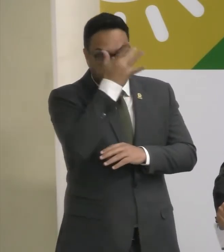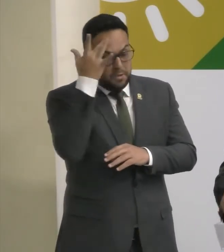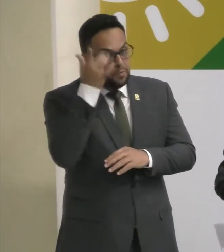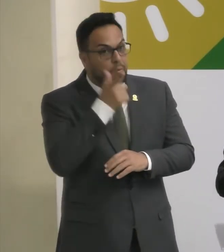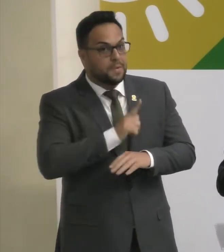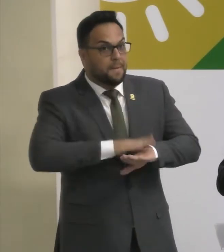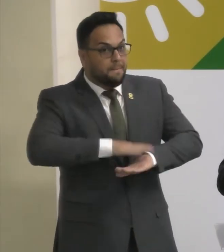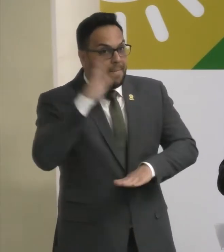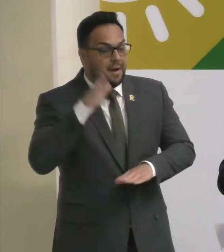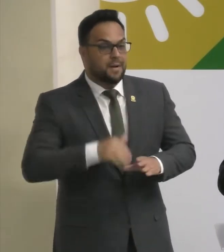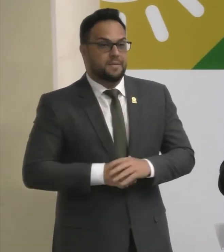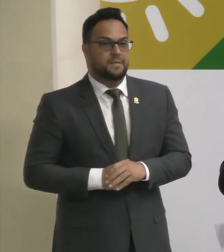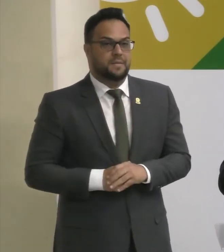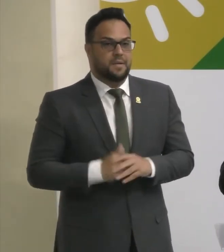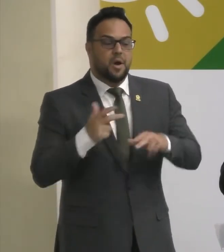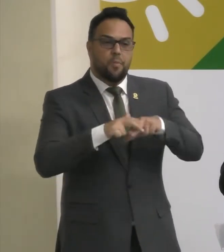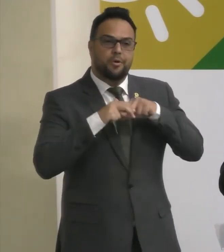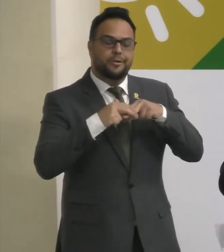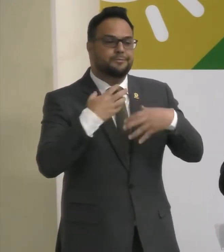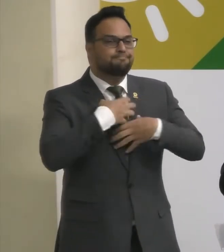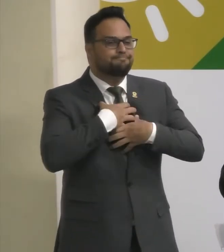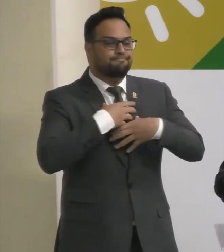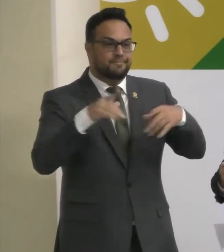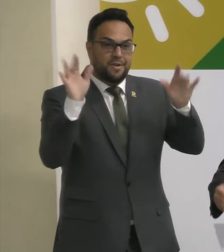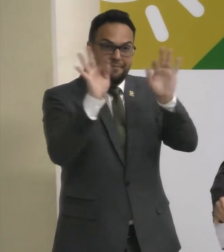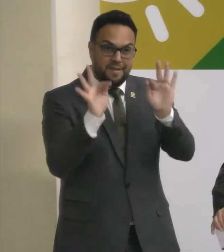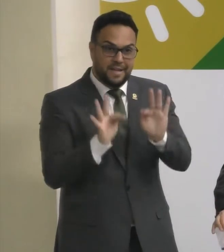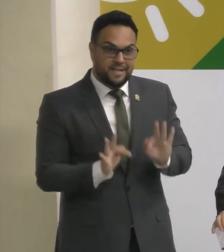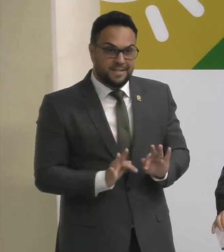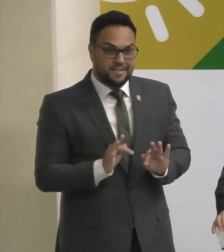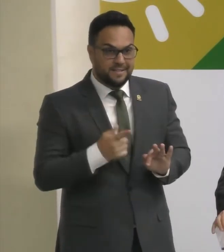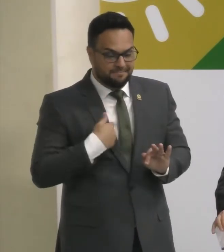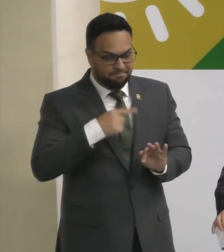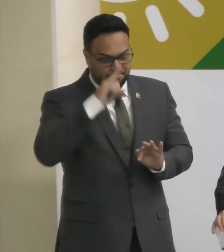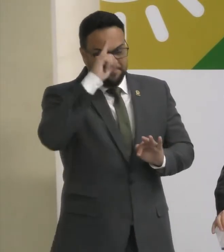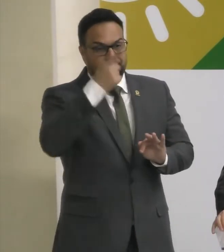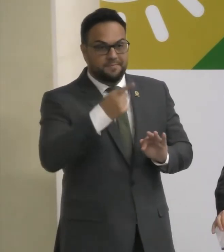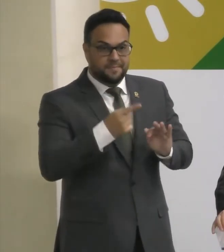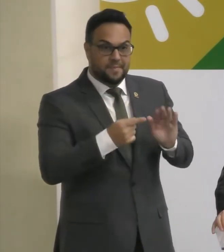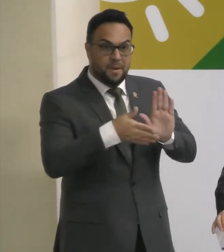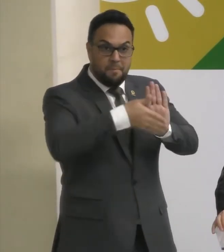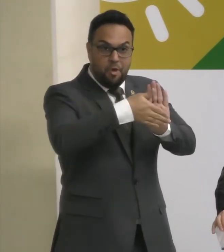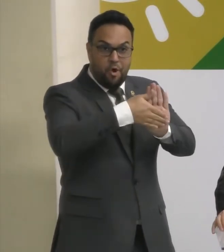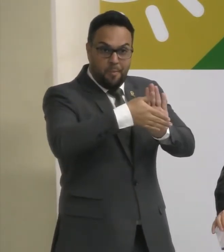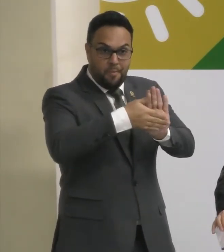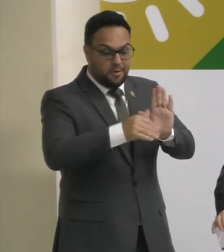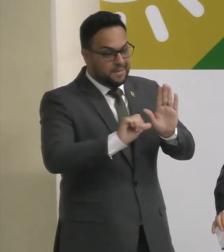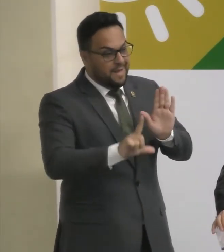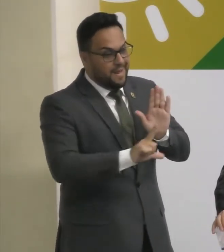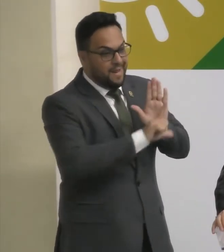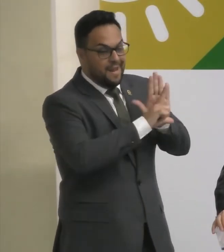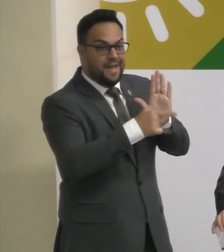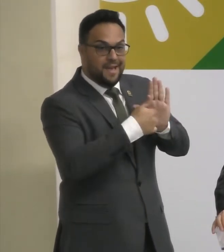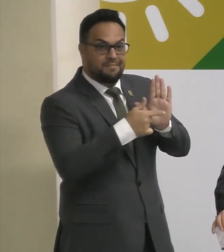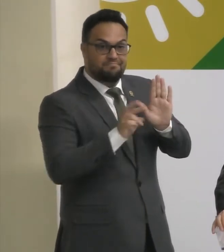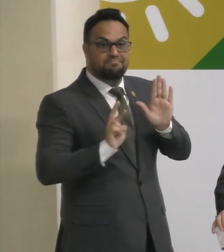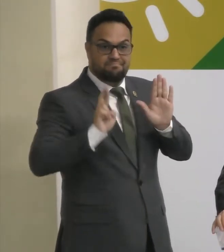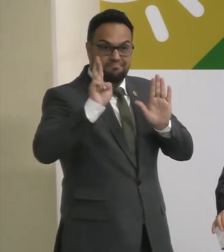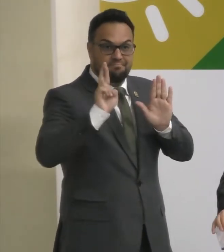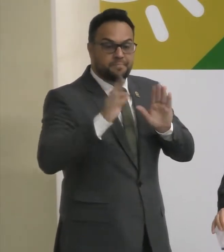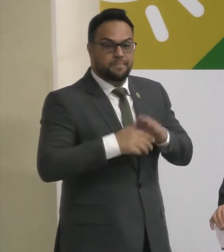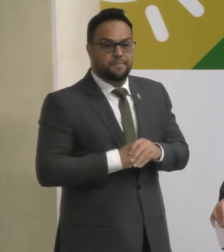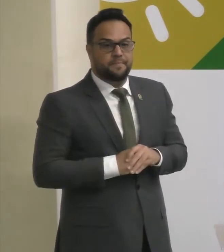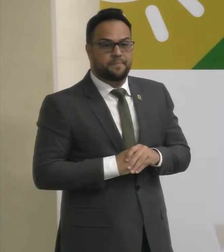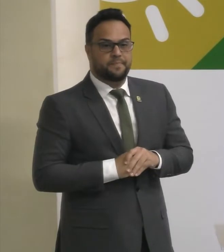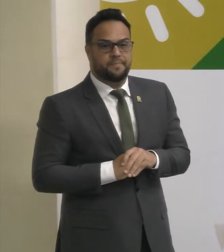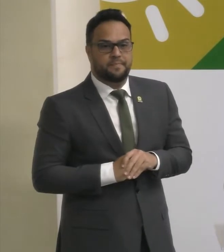Então a gente Fica muito feliz Em poder Ser autor Dessa proposta Ser autor Dessa lei A qual Eu